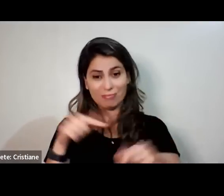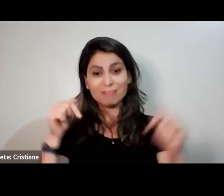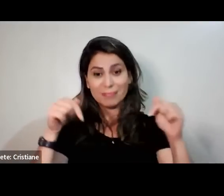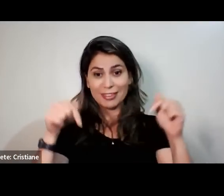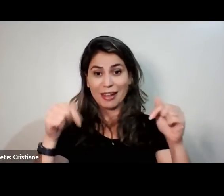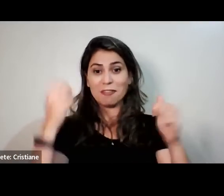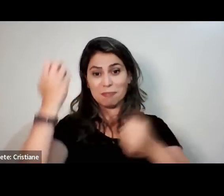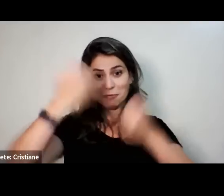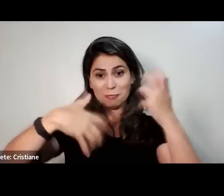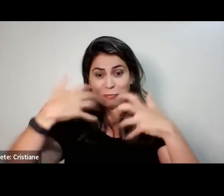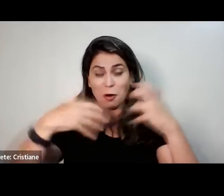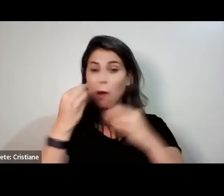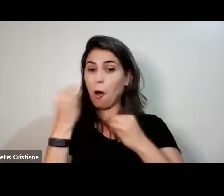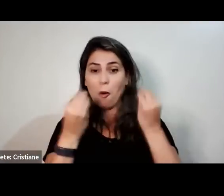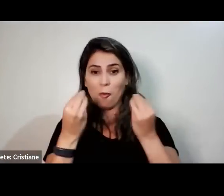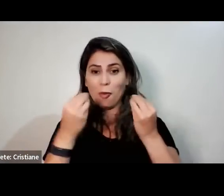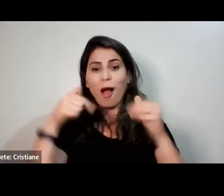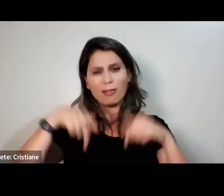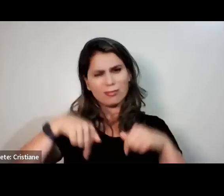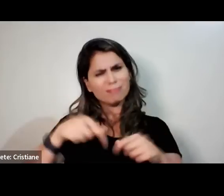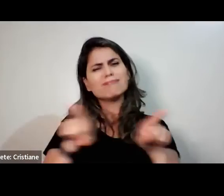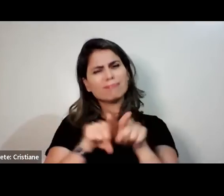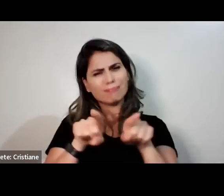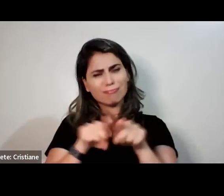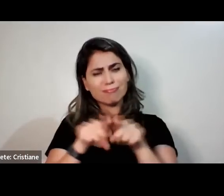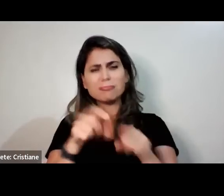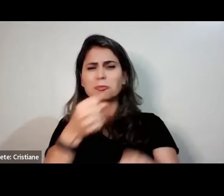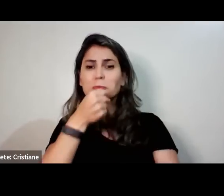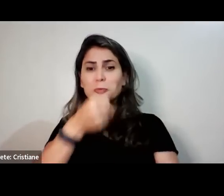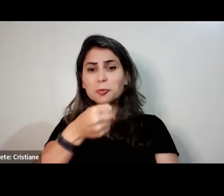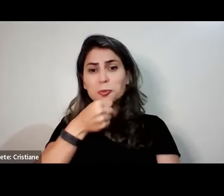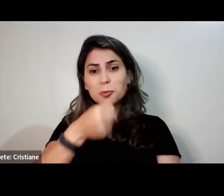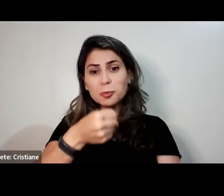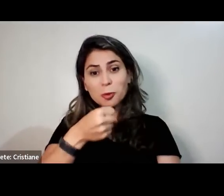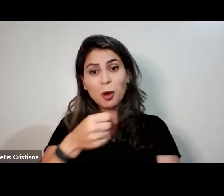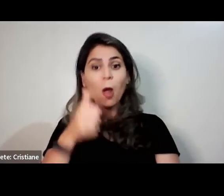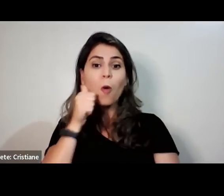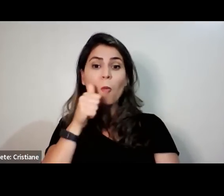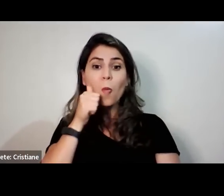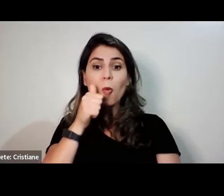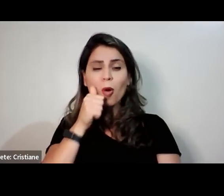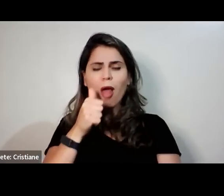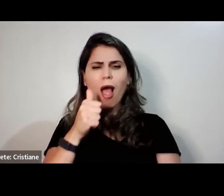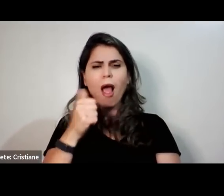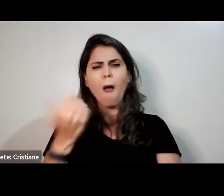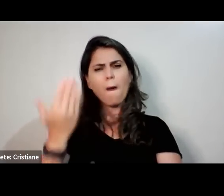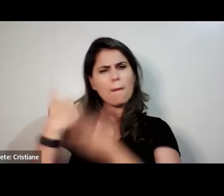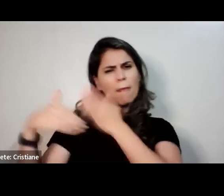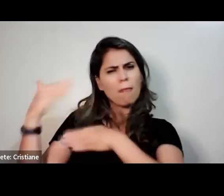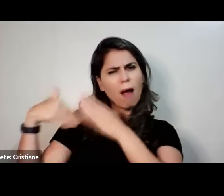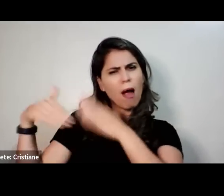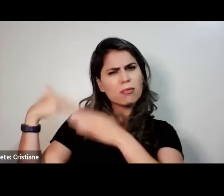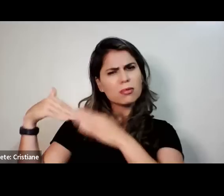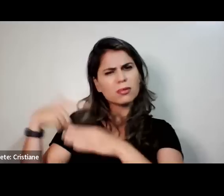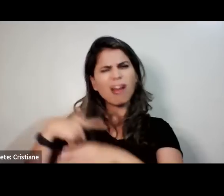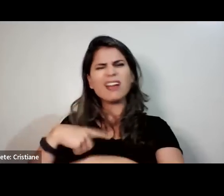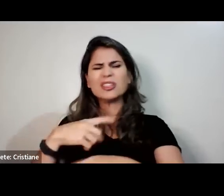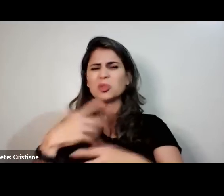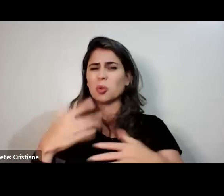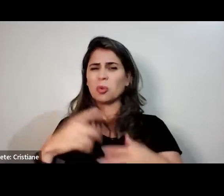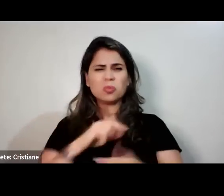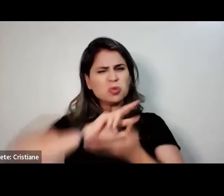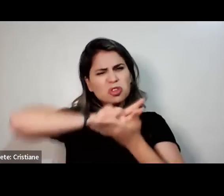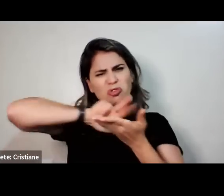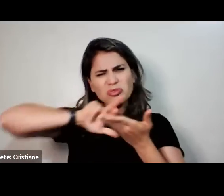E, como todas as mulheres, estava perdendo a qualidade de vida. E, a partir do momento que ela teve o conhecimento, ela tomou uma boa decisão.